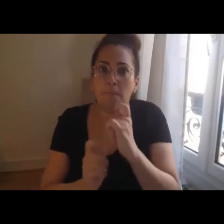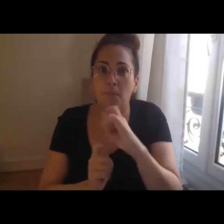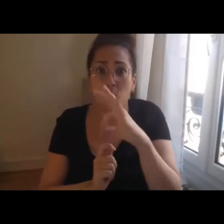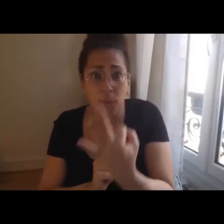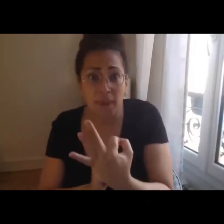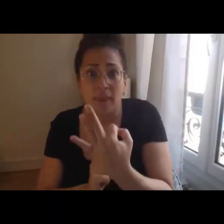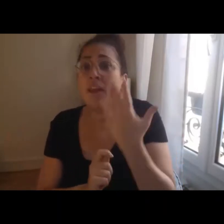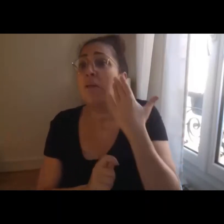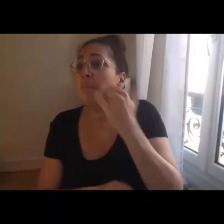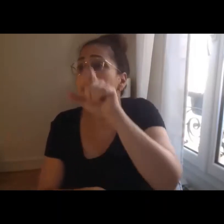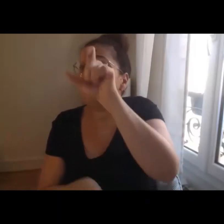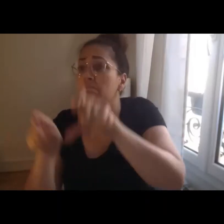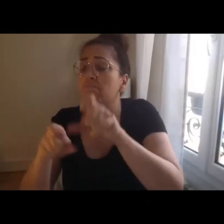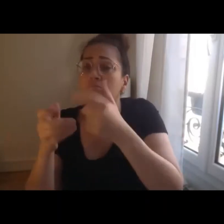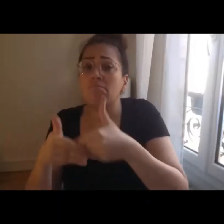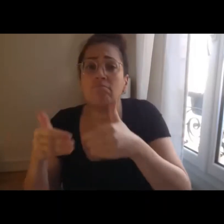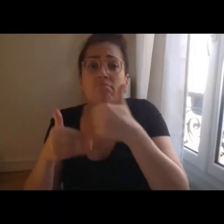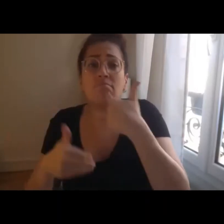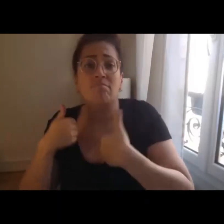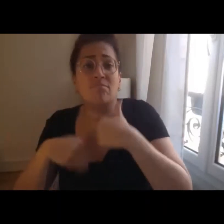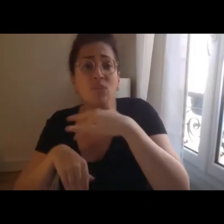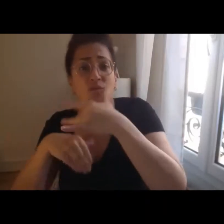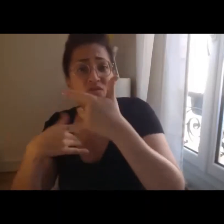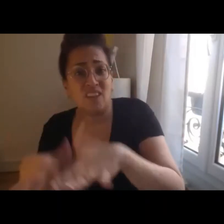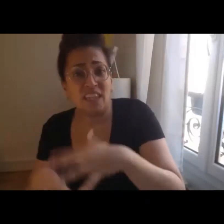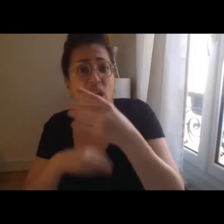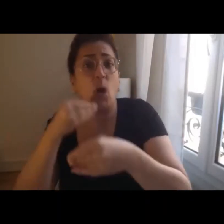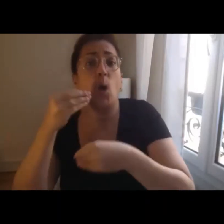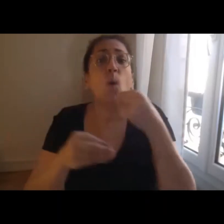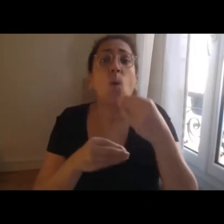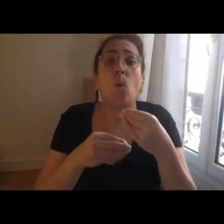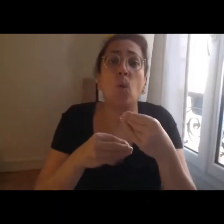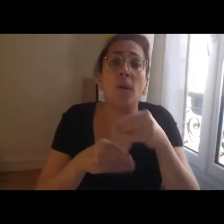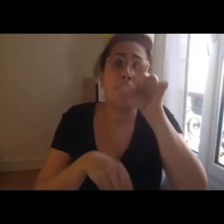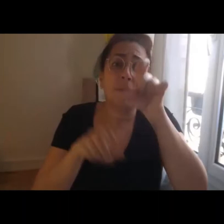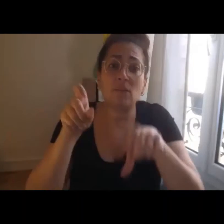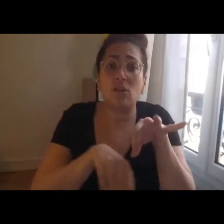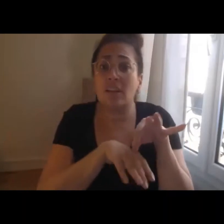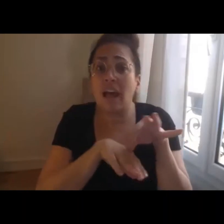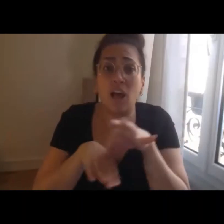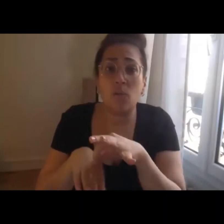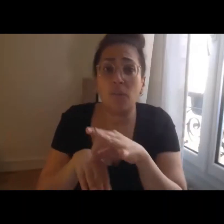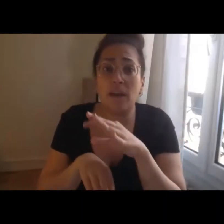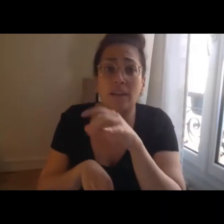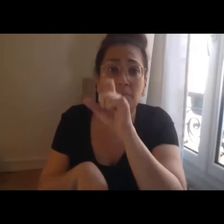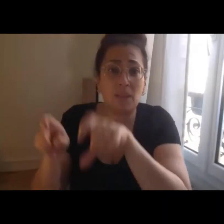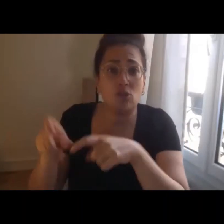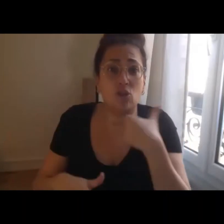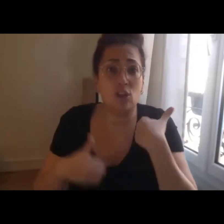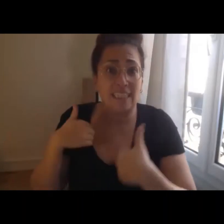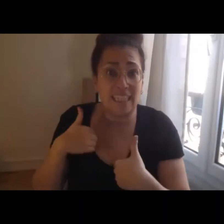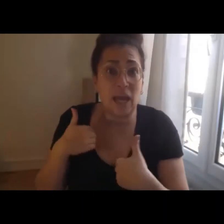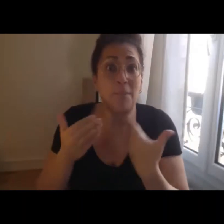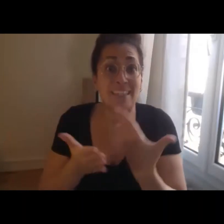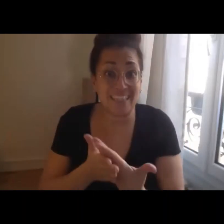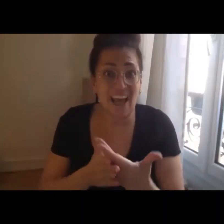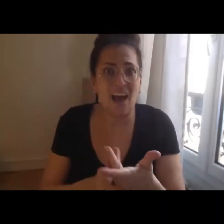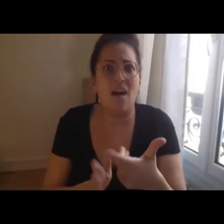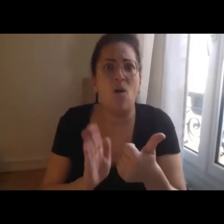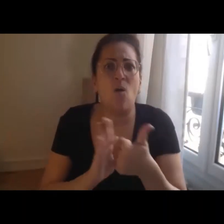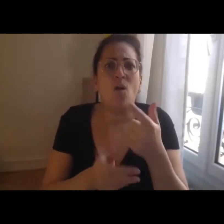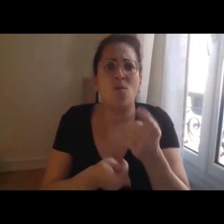personnes en situation de handicap mais aussi les acteurs qui font les parcours et qui accompagnent les parcours des personnes en situation de handicap et bien évidemment